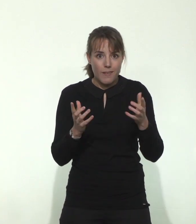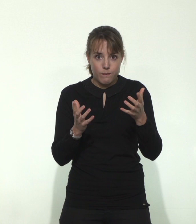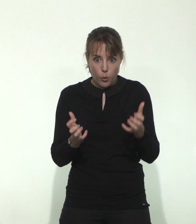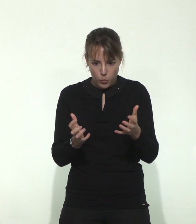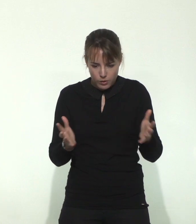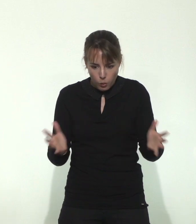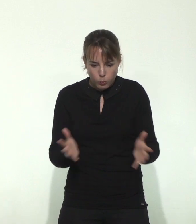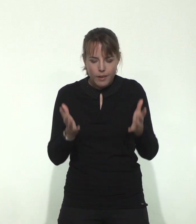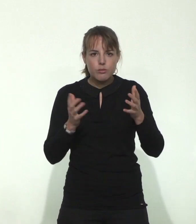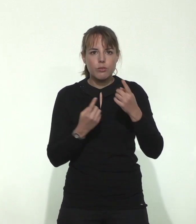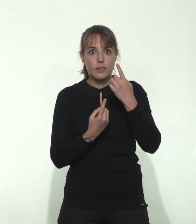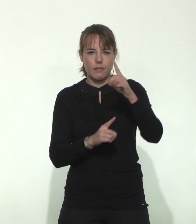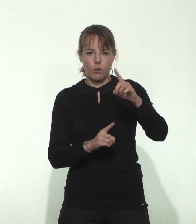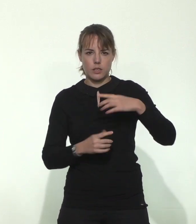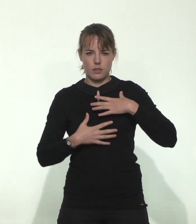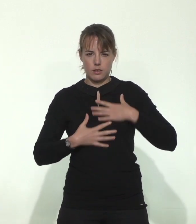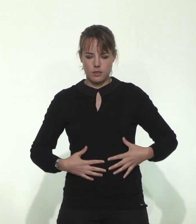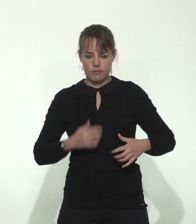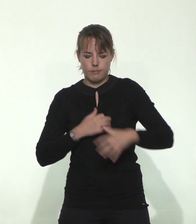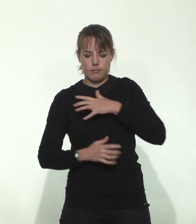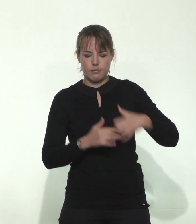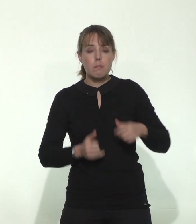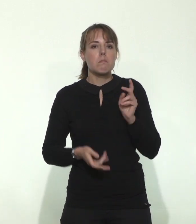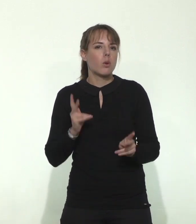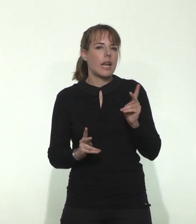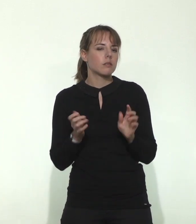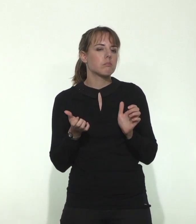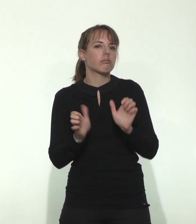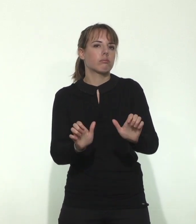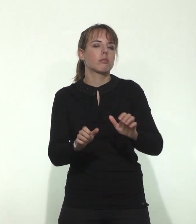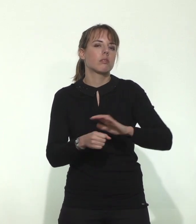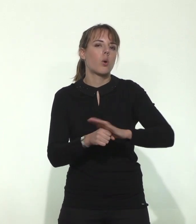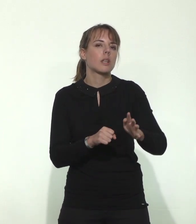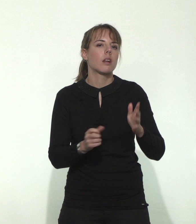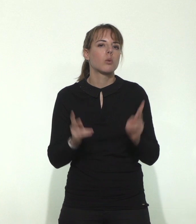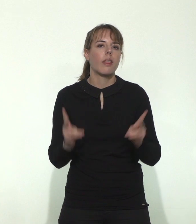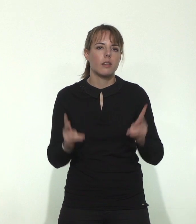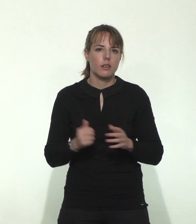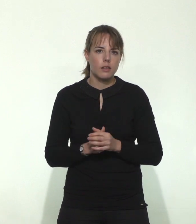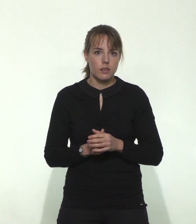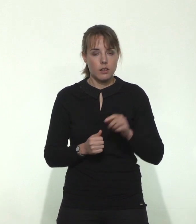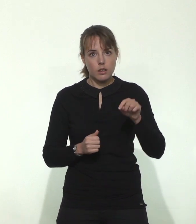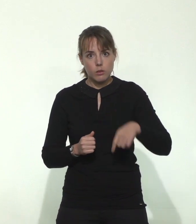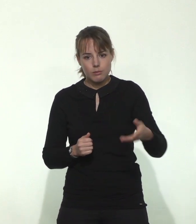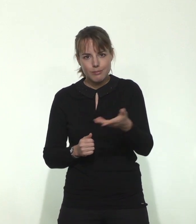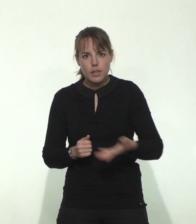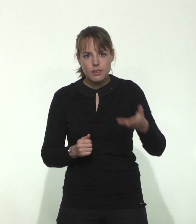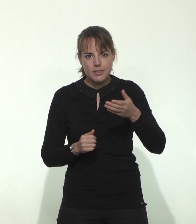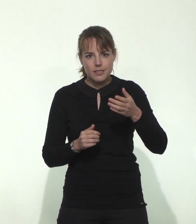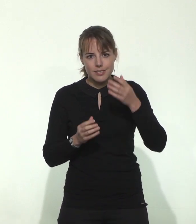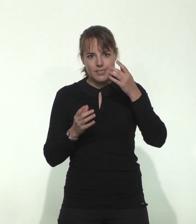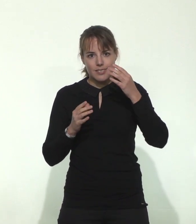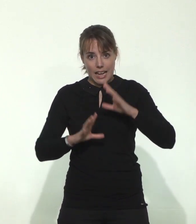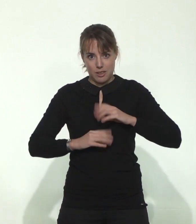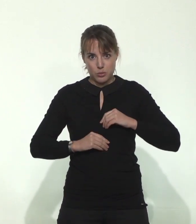immunitaire qui pourrait avoir un effet bénéfique contre le coronavirus. Il faut rassurer les Français d'ailleurs qui sont massivement vaccinés contre le